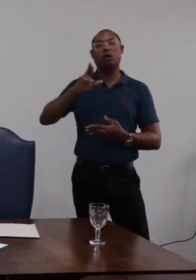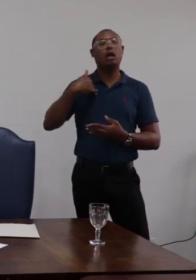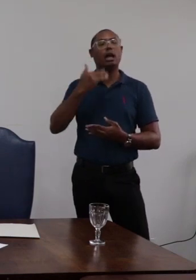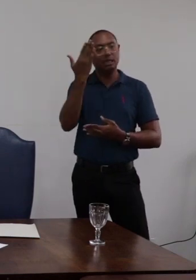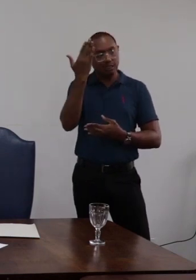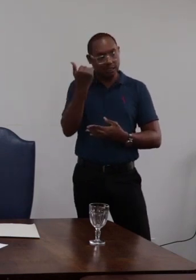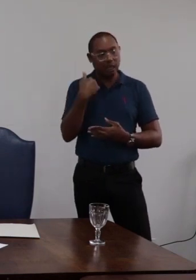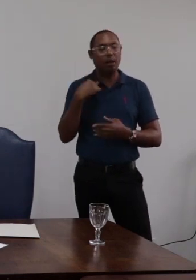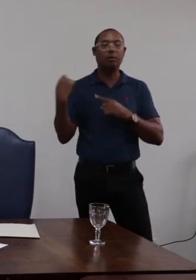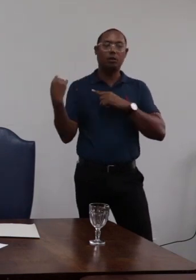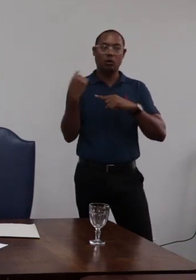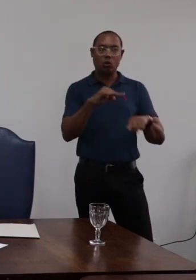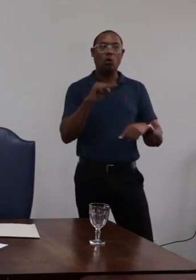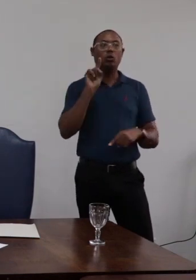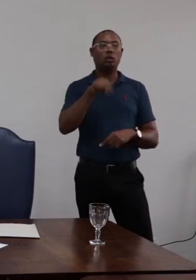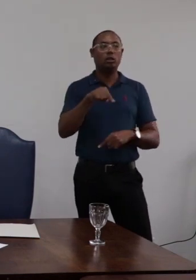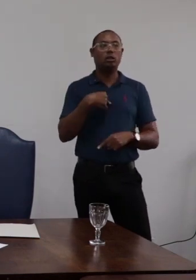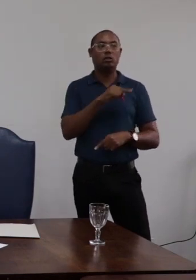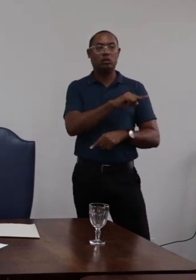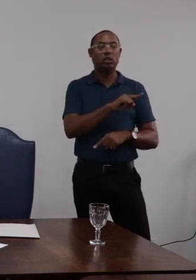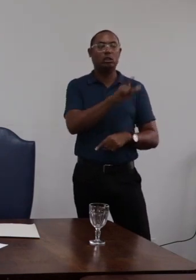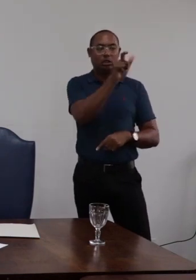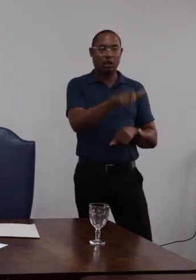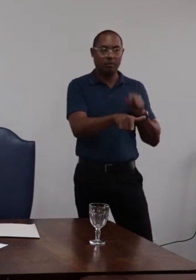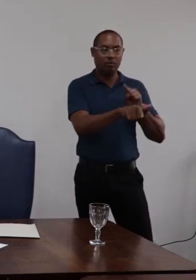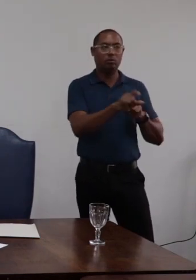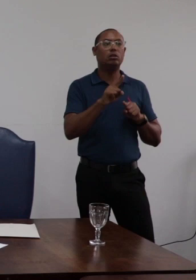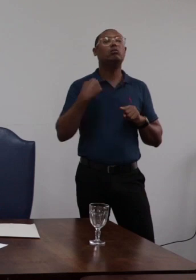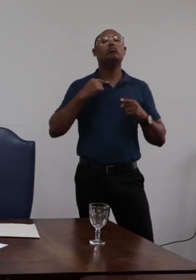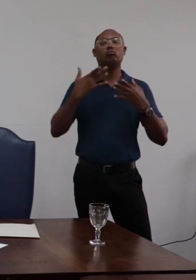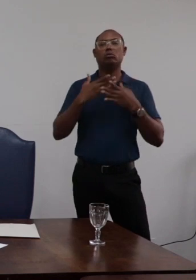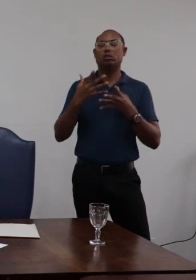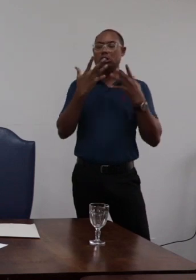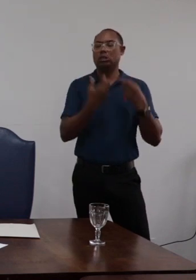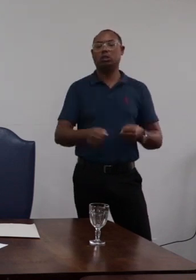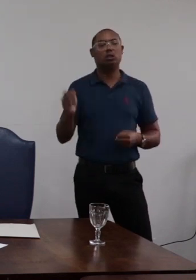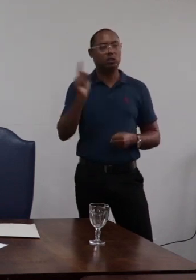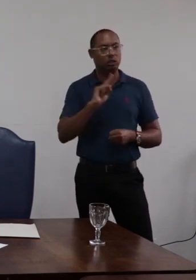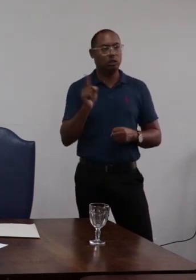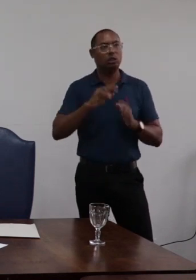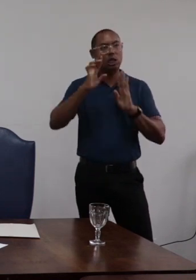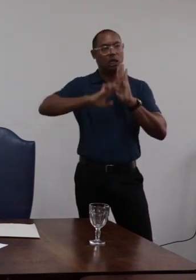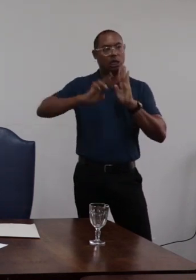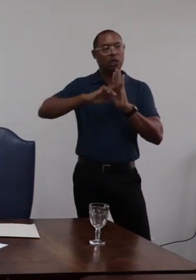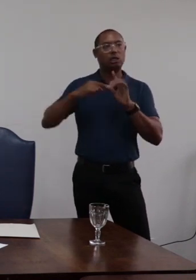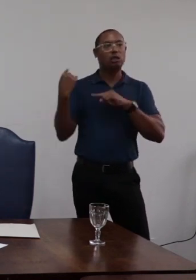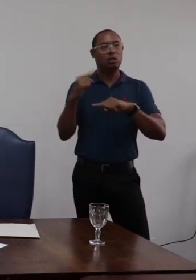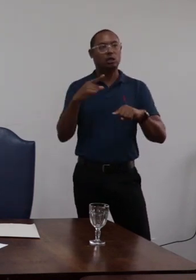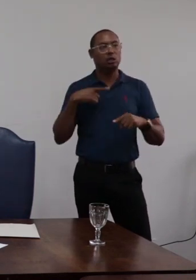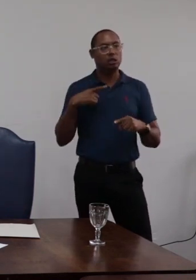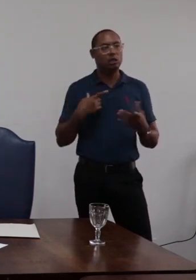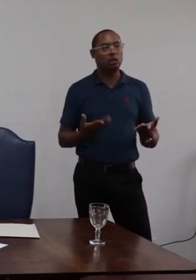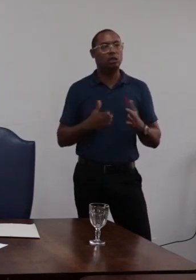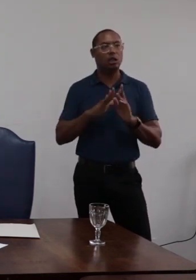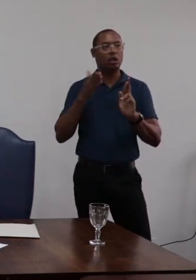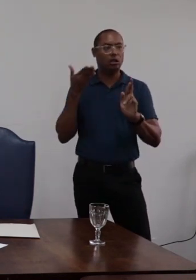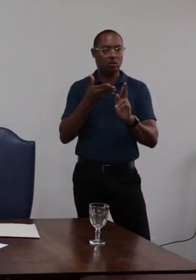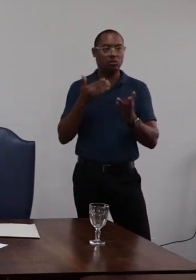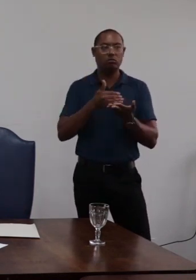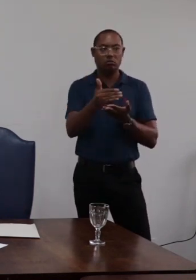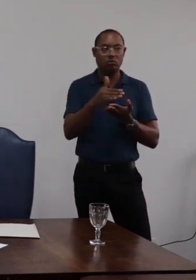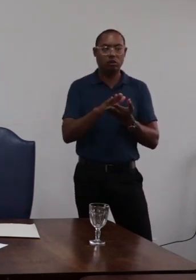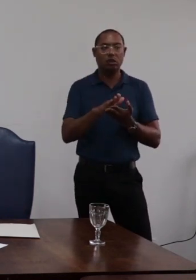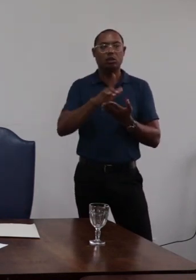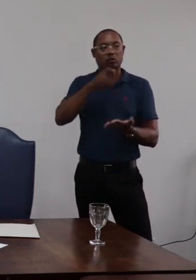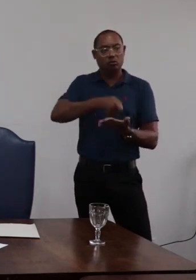responsabilidade infracional administrativa do acusado e discorde das conclusões de um relatório da comissão no que se refere à aplicação